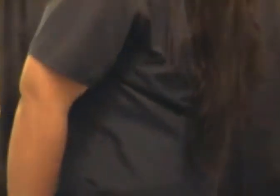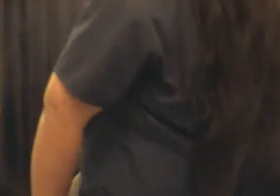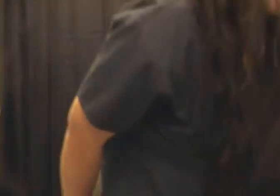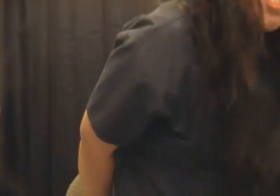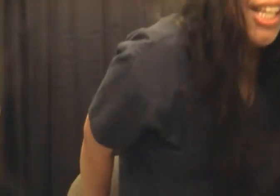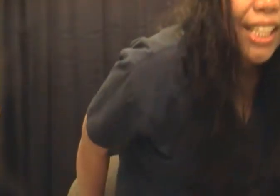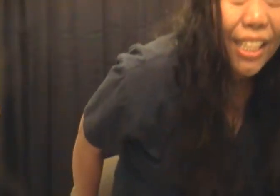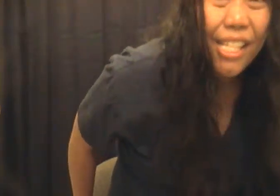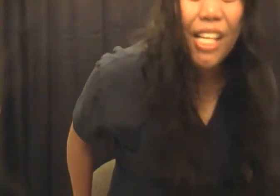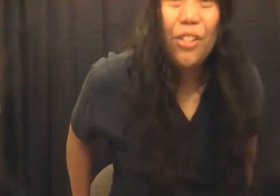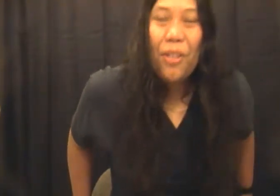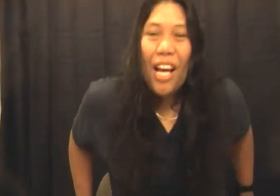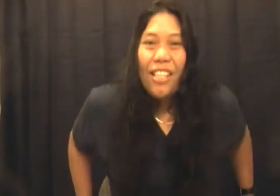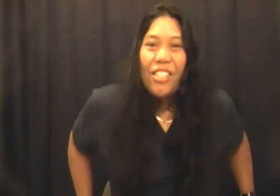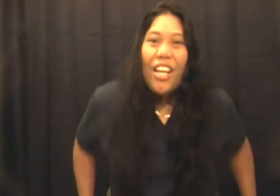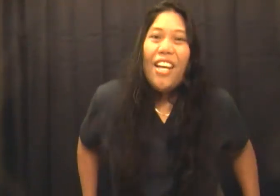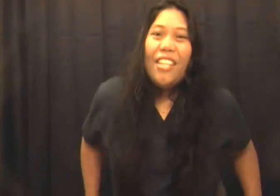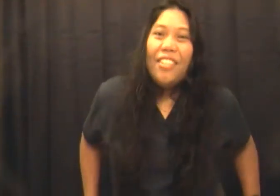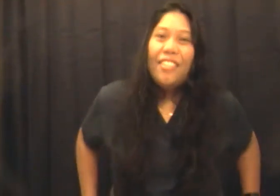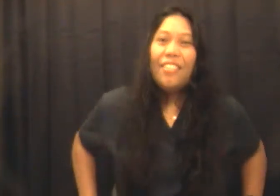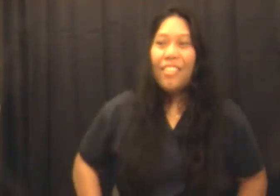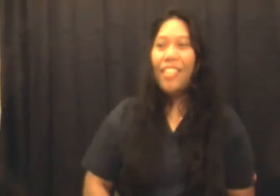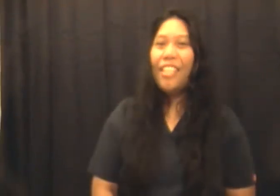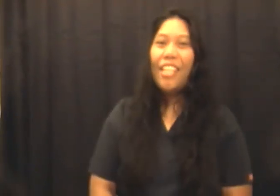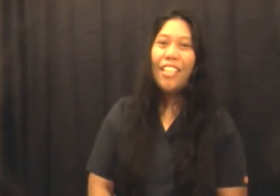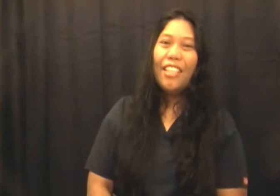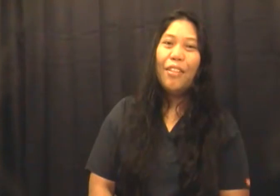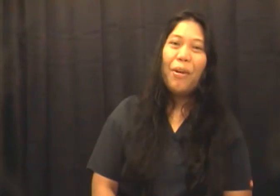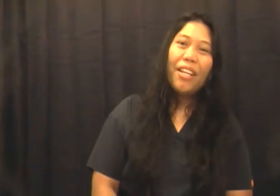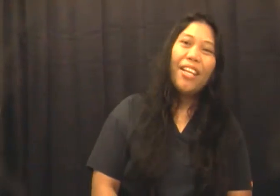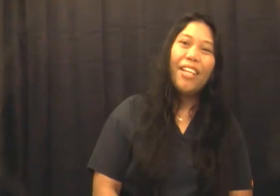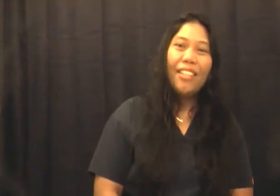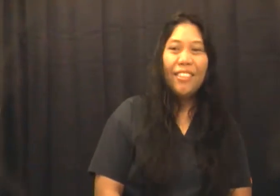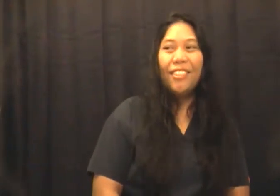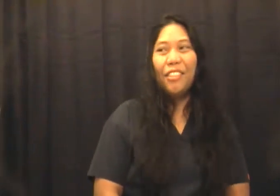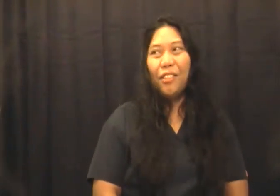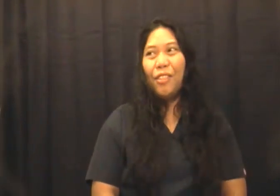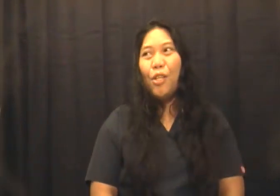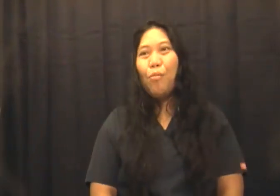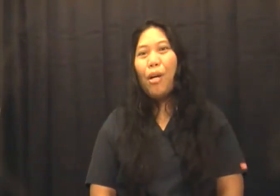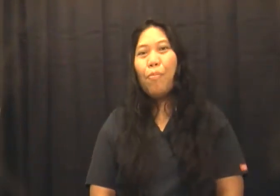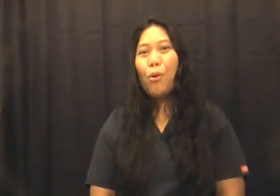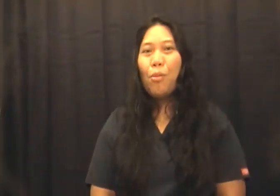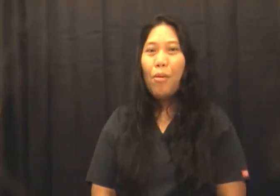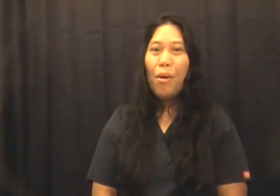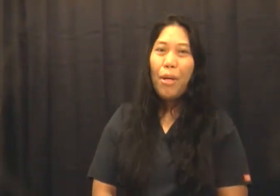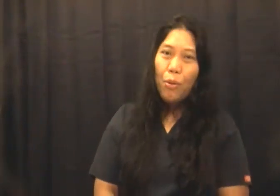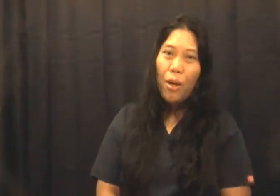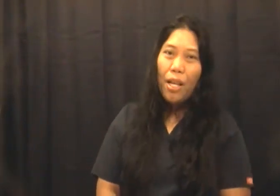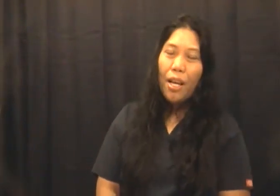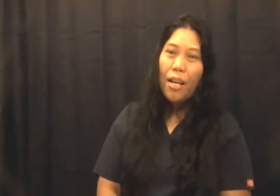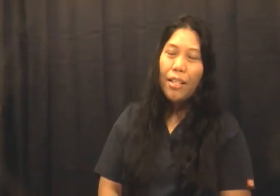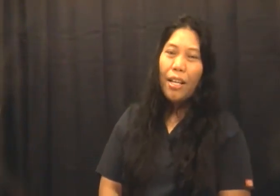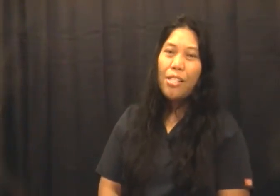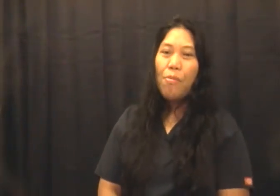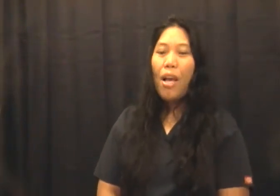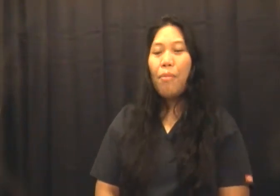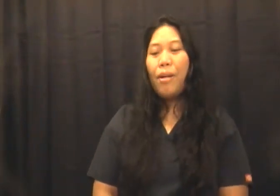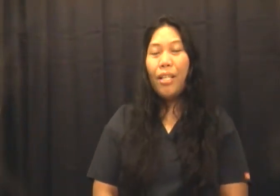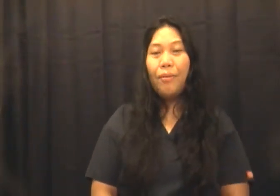magandang ngiti sa inyong lahat dyan ngiti ngiti pa rin may problema manuwala naka smile pa